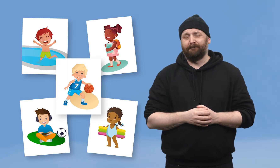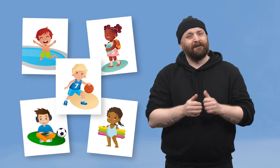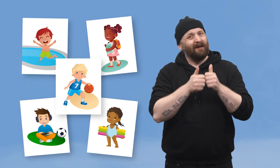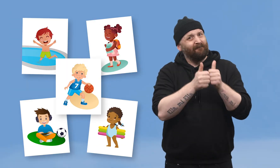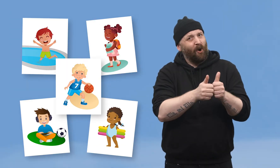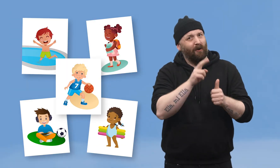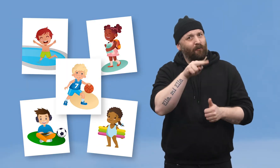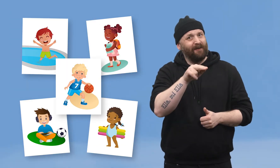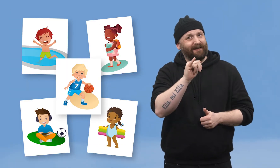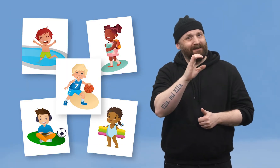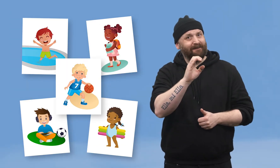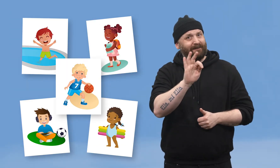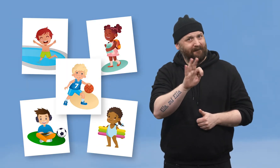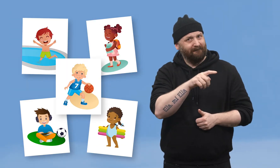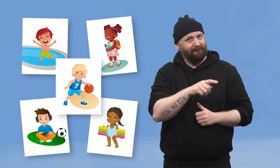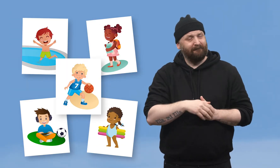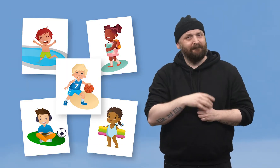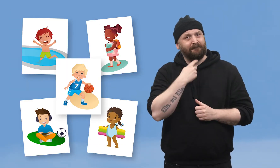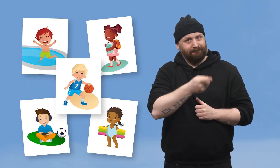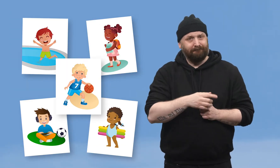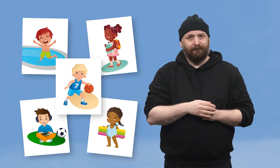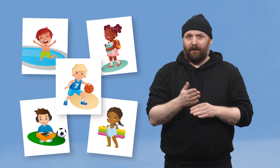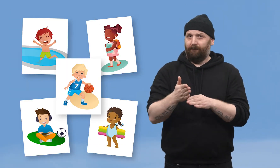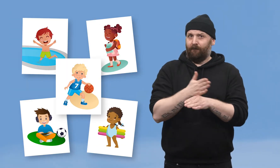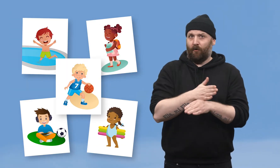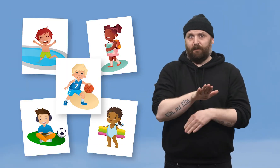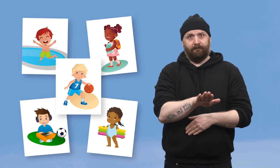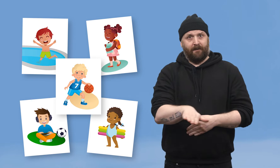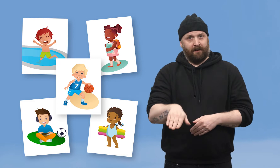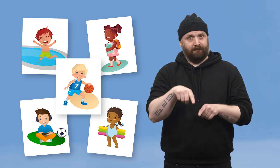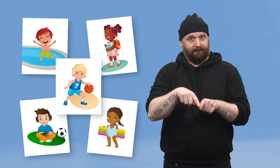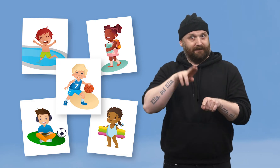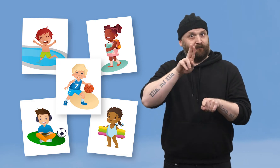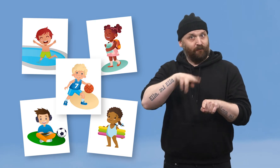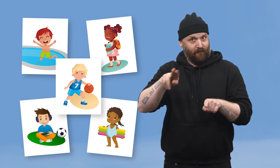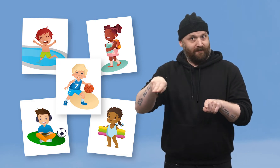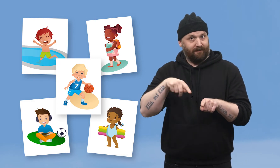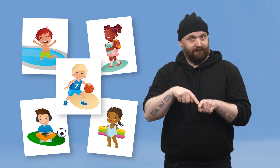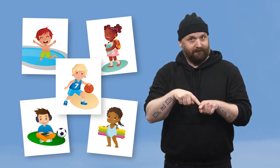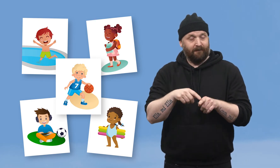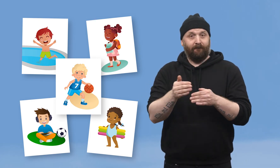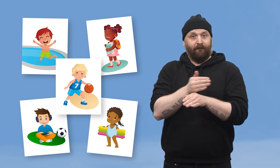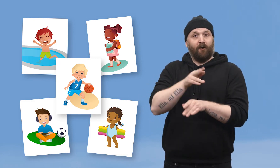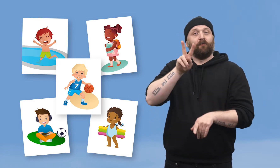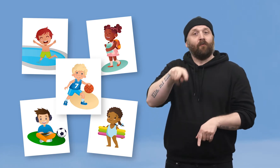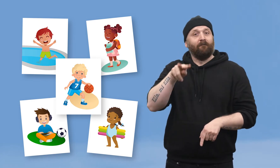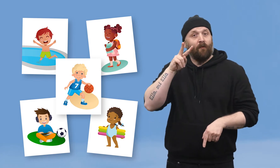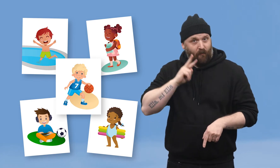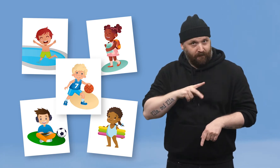I følge UNICEF viser det seg at innen et barn er 12 år vil de i snitt